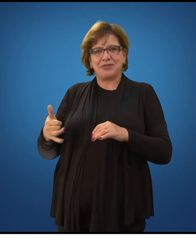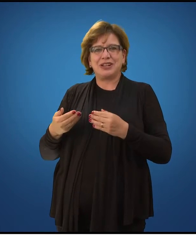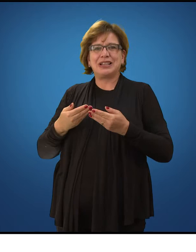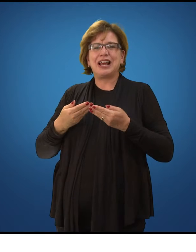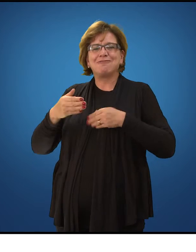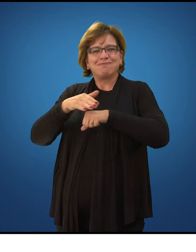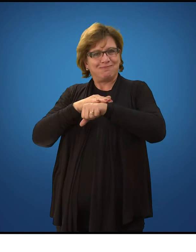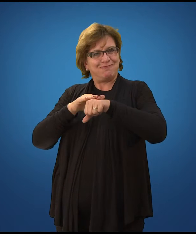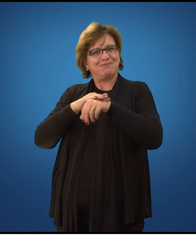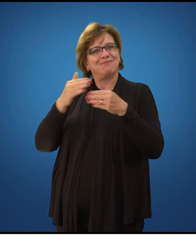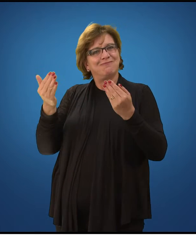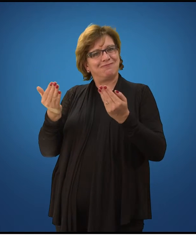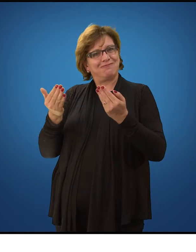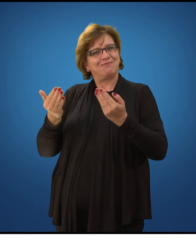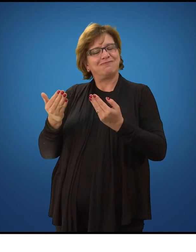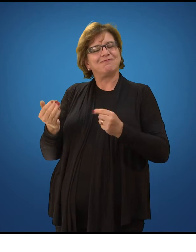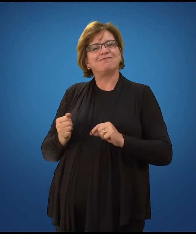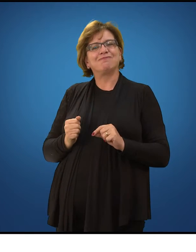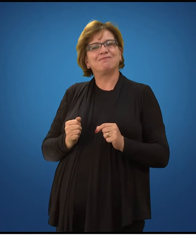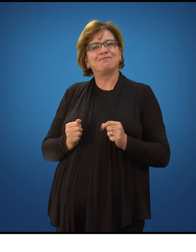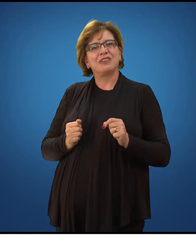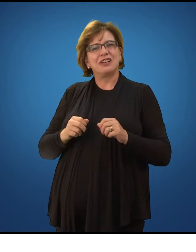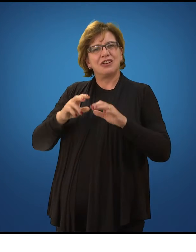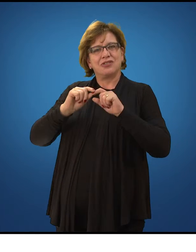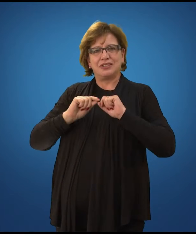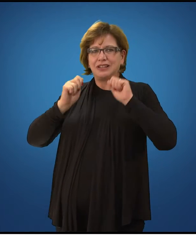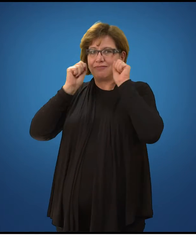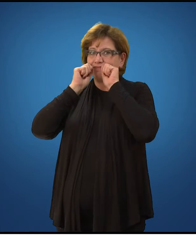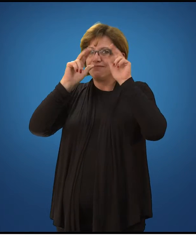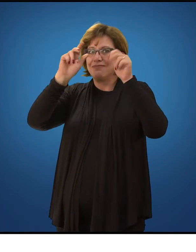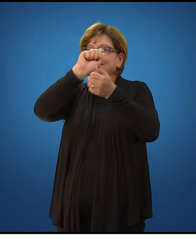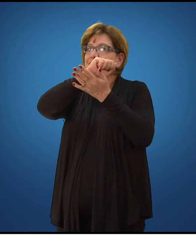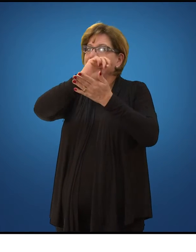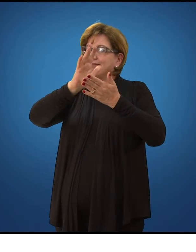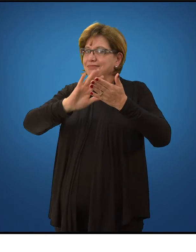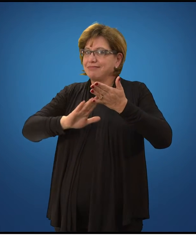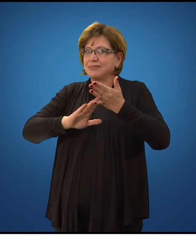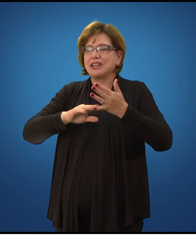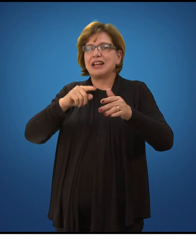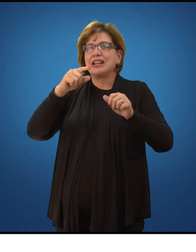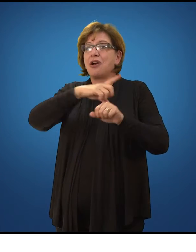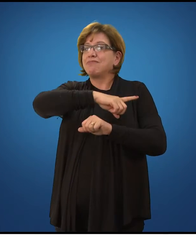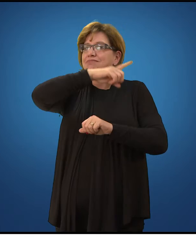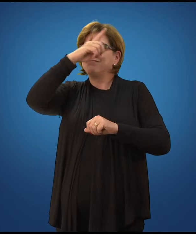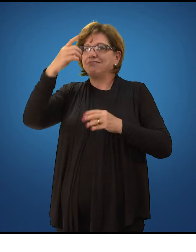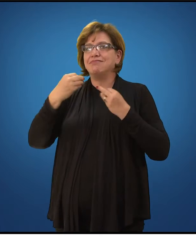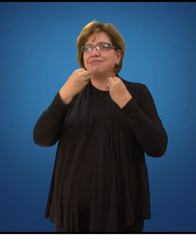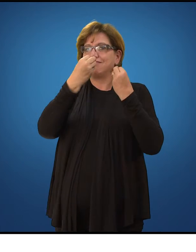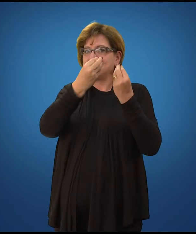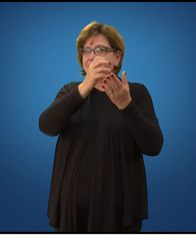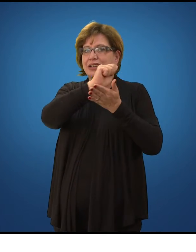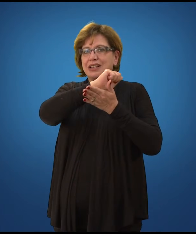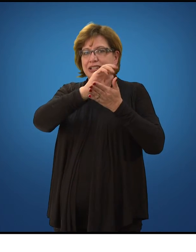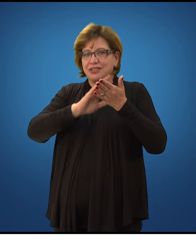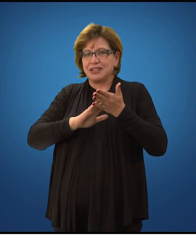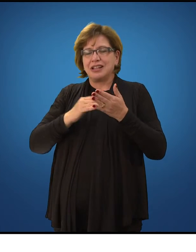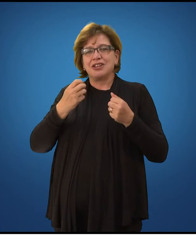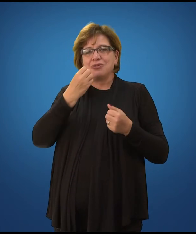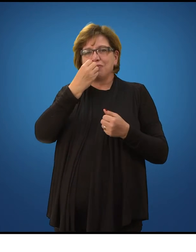bate-papo com o Eder. Fiquem atentos às atividades, aos prazos para esta semana. E um ótimo curso e uma